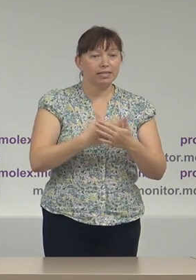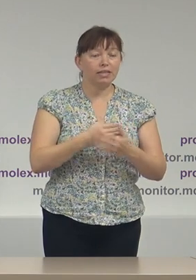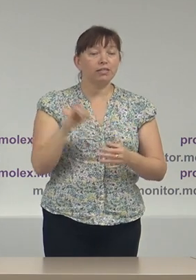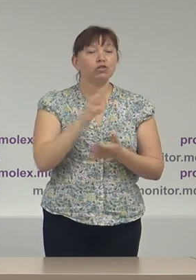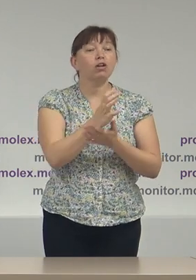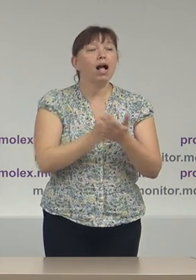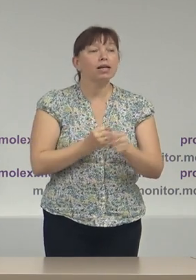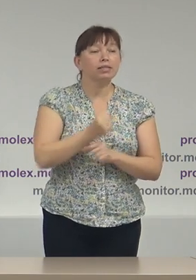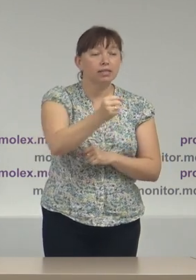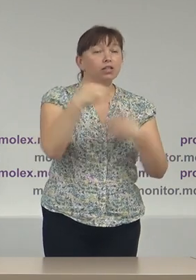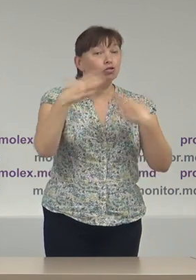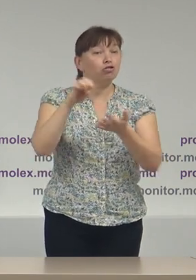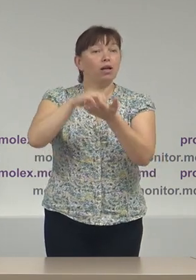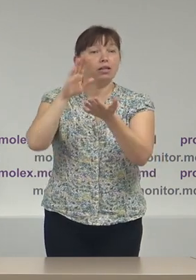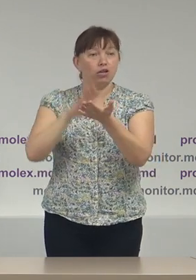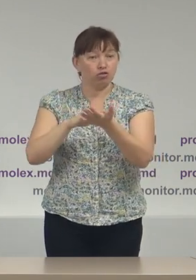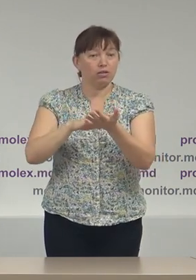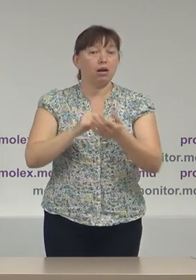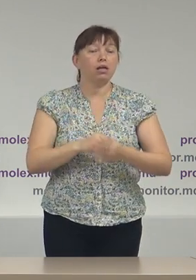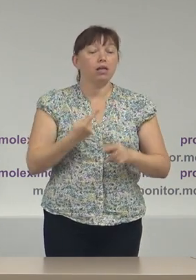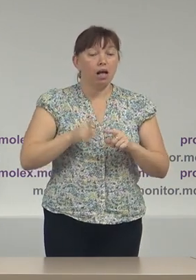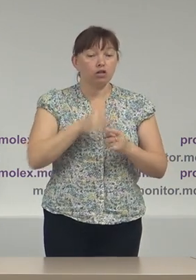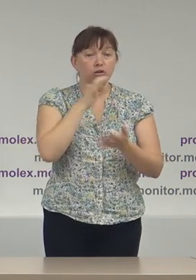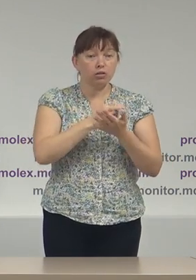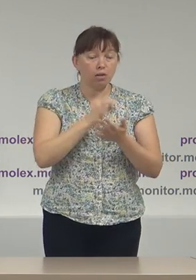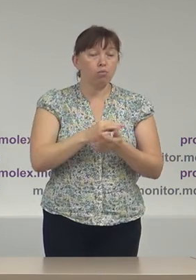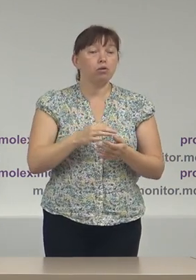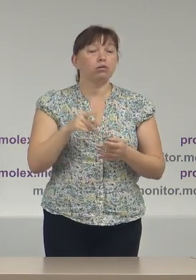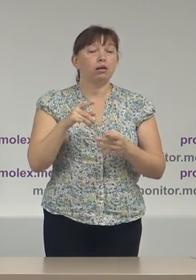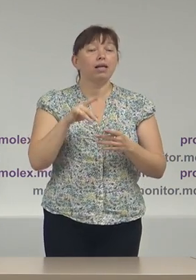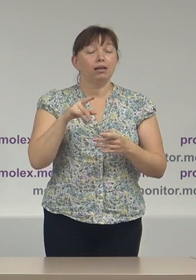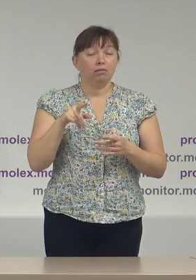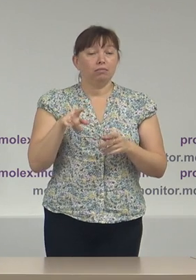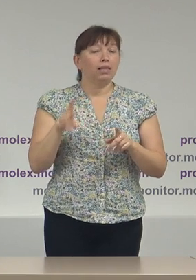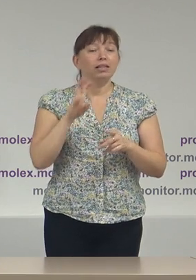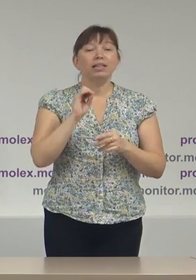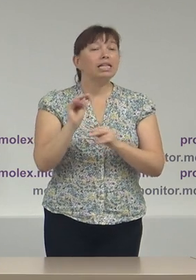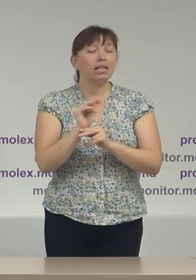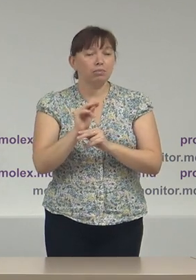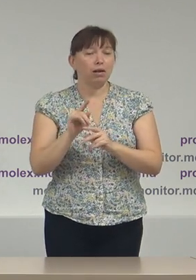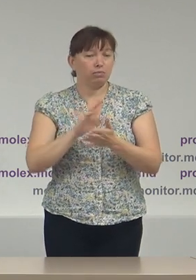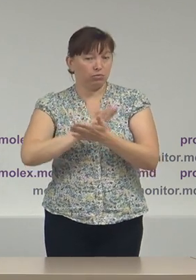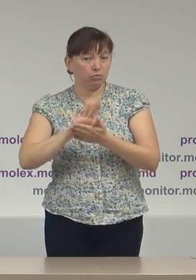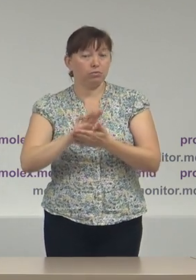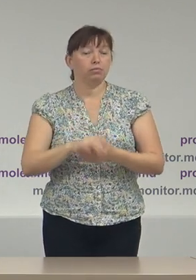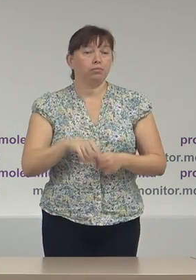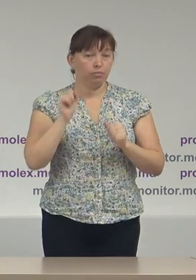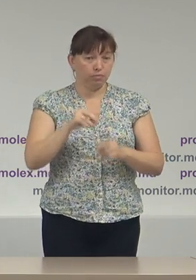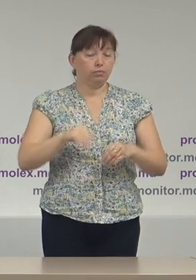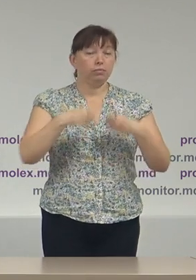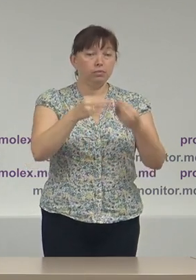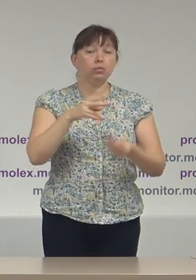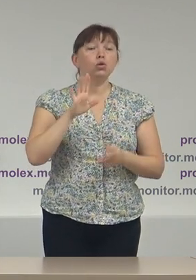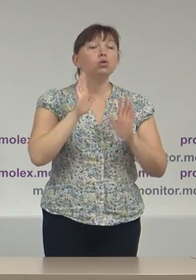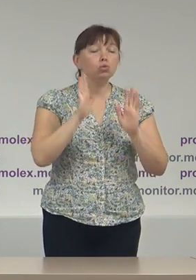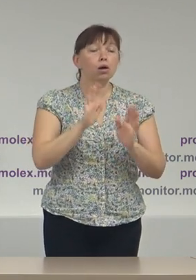candidații deja înregistrați, acest raport în varianta neredactată încă poate fi pus la dispoziție